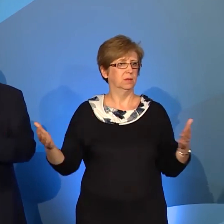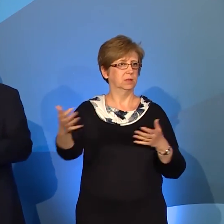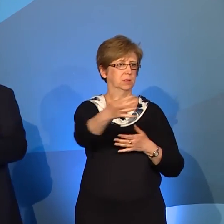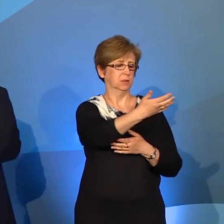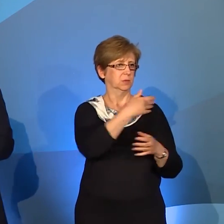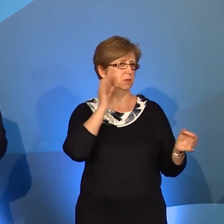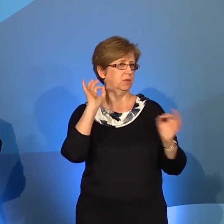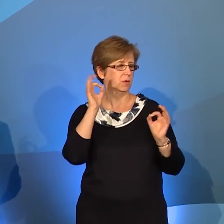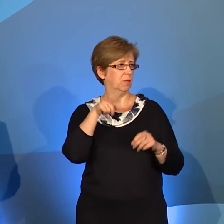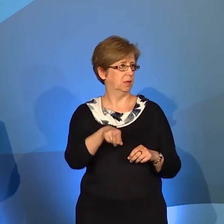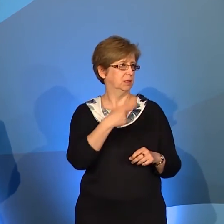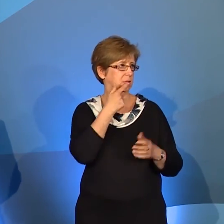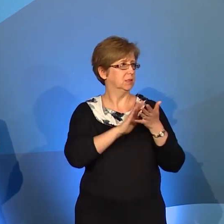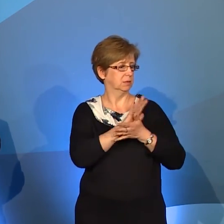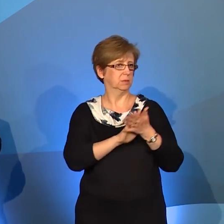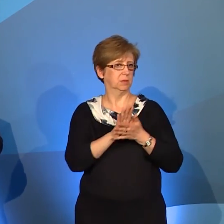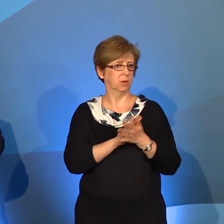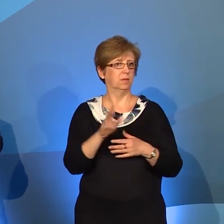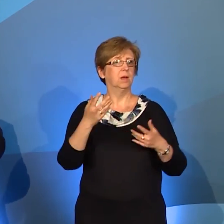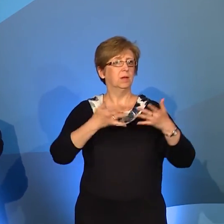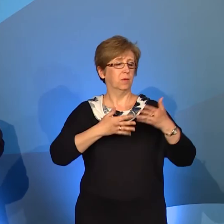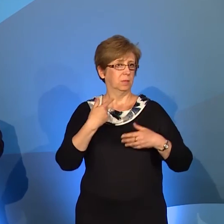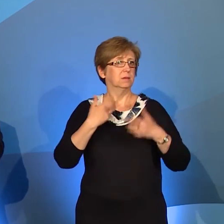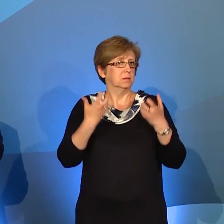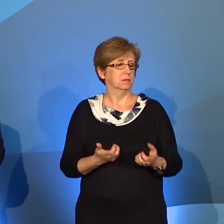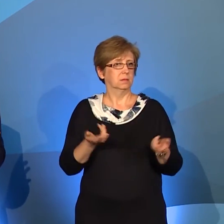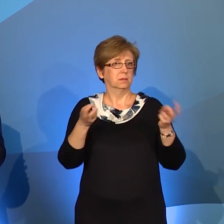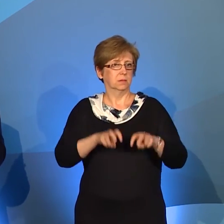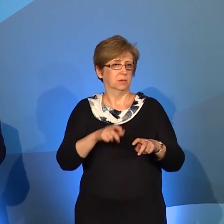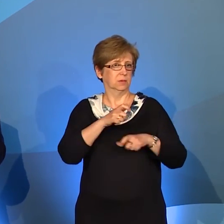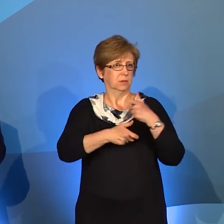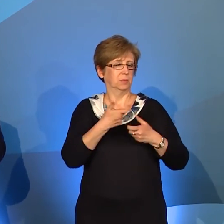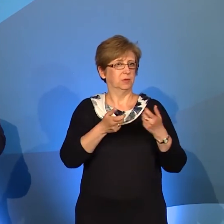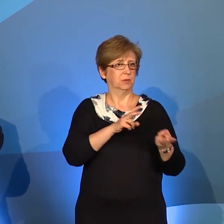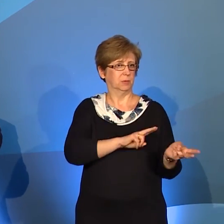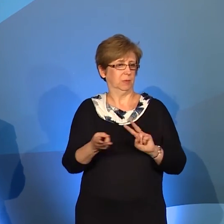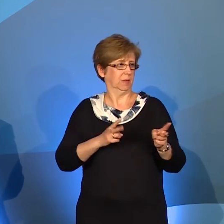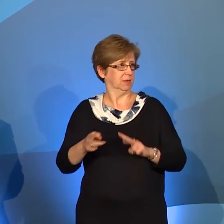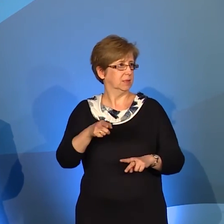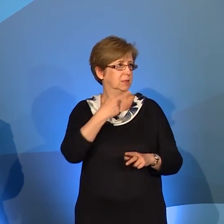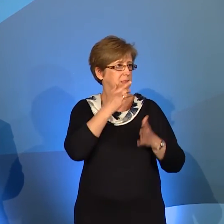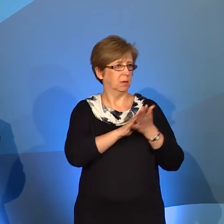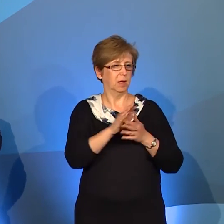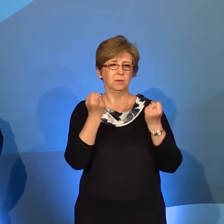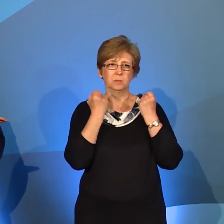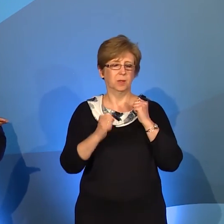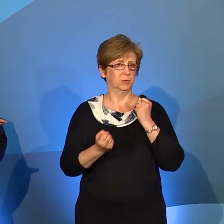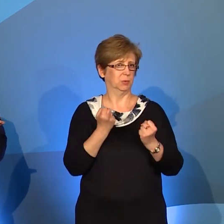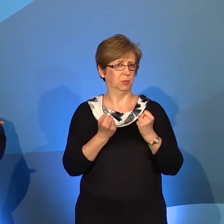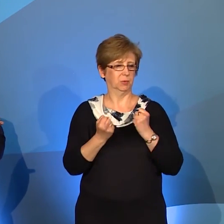informatycy bardzo by chcieli na tej podstawie spróbować nauczyć komputer, ale jest to niesłychanie skomplikowane. Dlaczego? Czasu mało nie odpowiem, ale mogą Państwo zobaczyć,